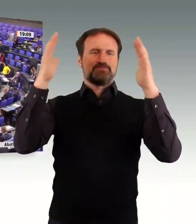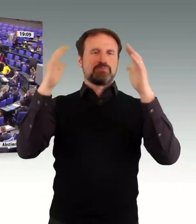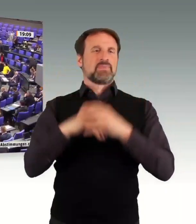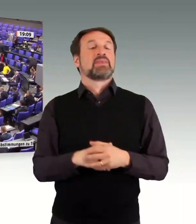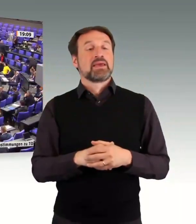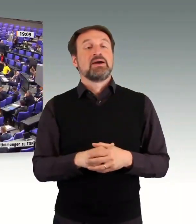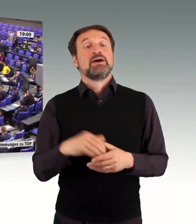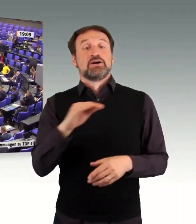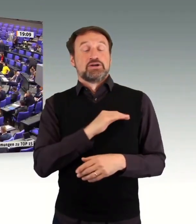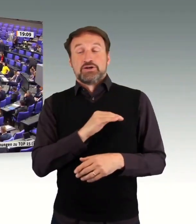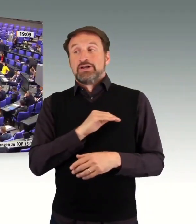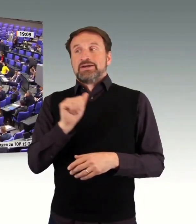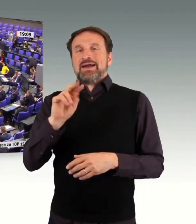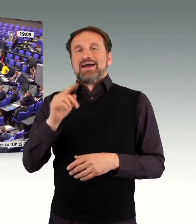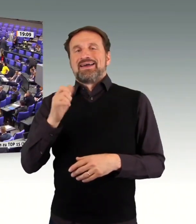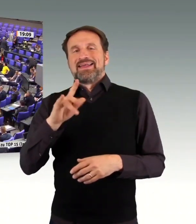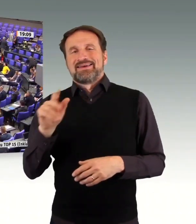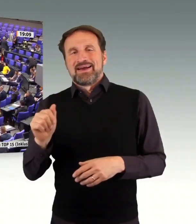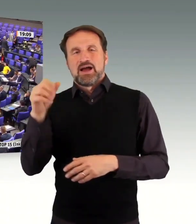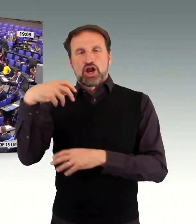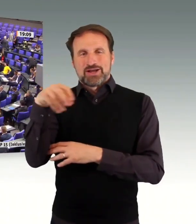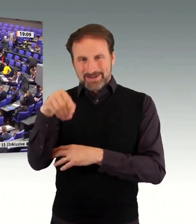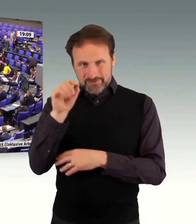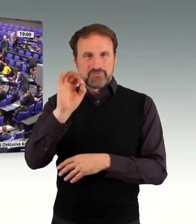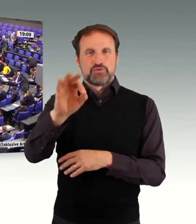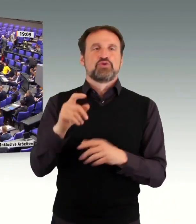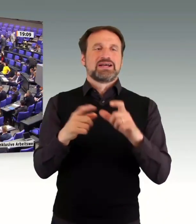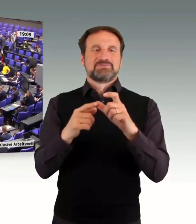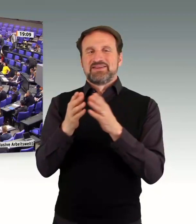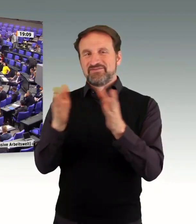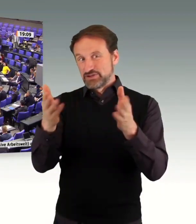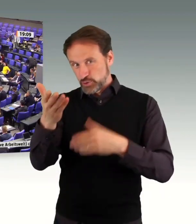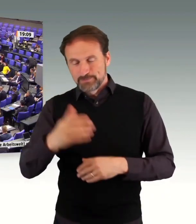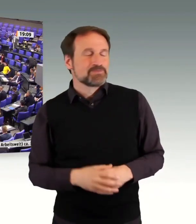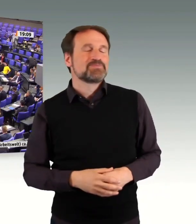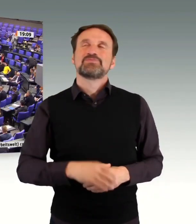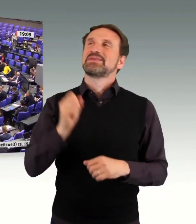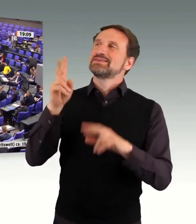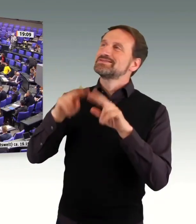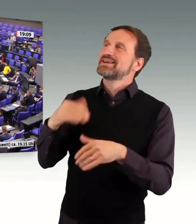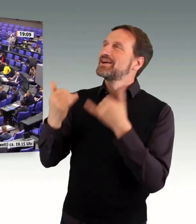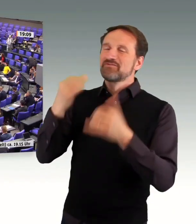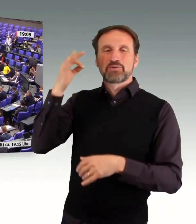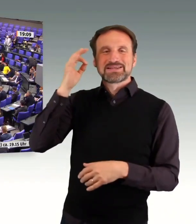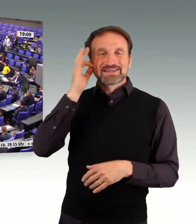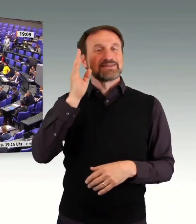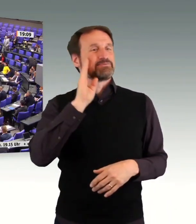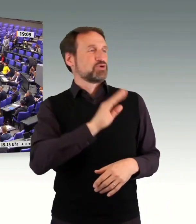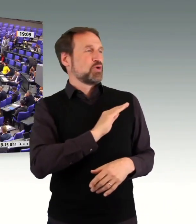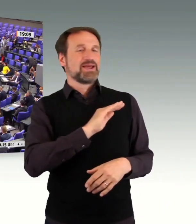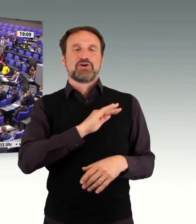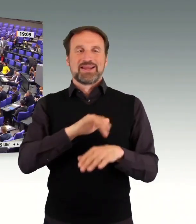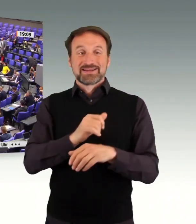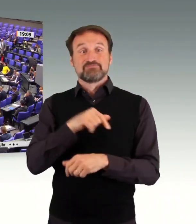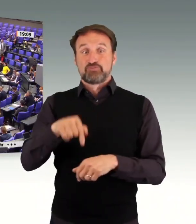und der Fraktion Die Linken zu dem, wie ich finde, doch sehr wichtigen Thema Inklusion und Partizipation, Beteiligung von Menschen